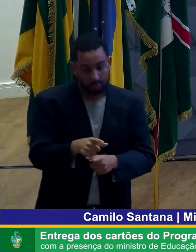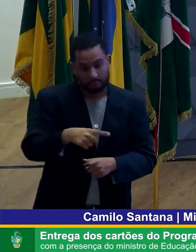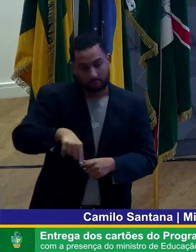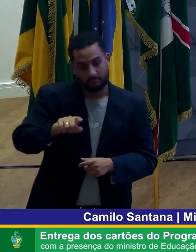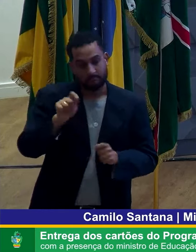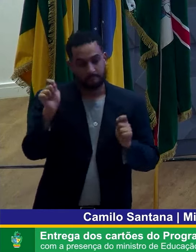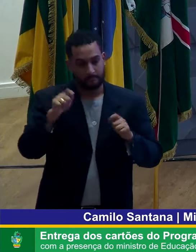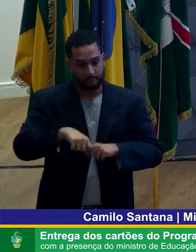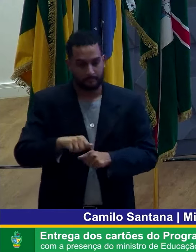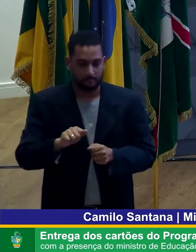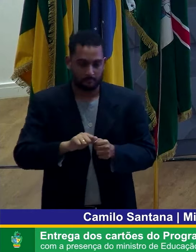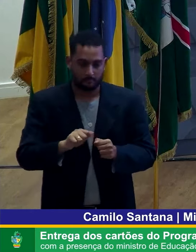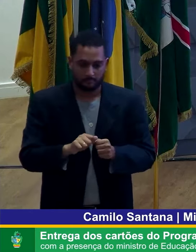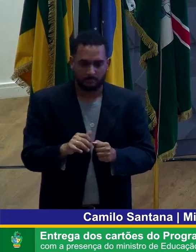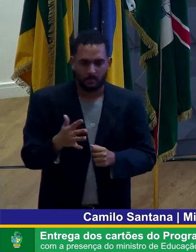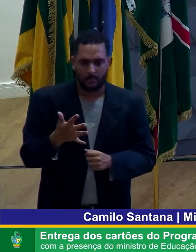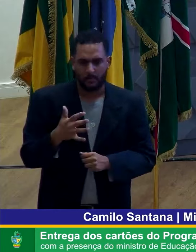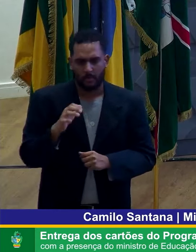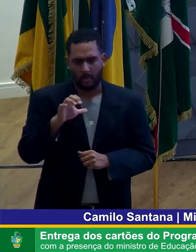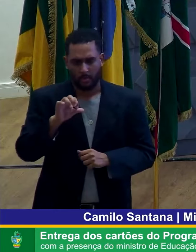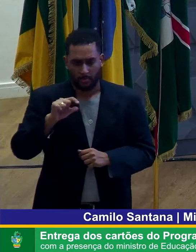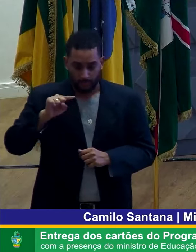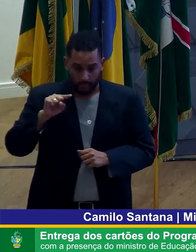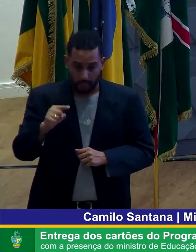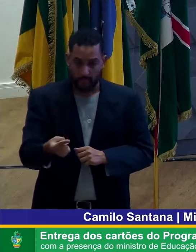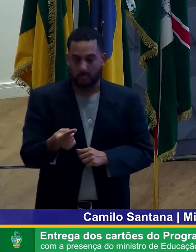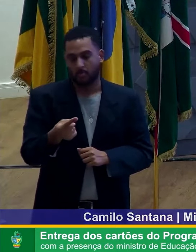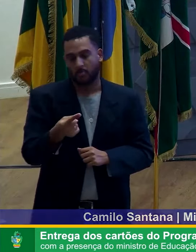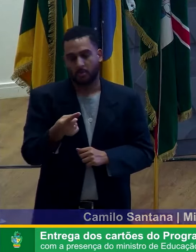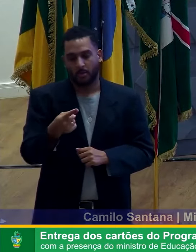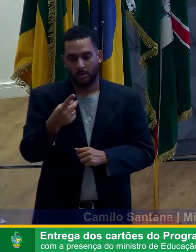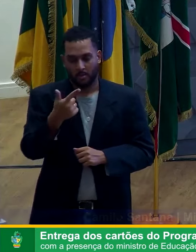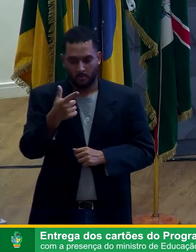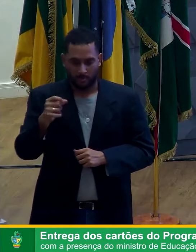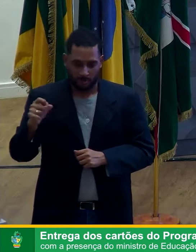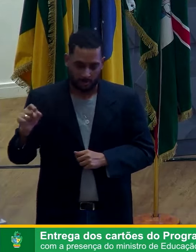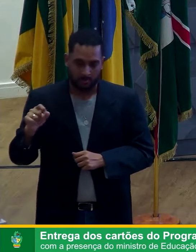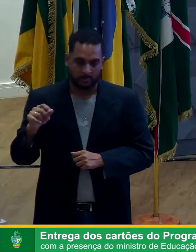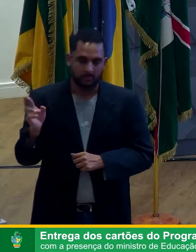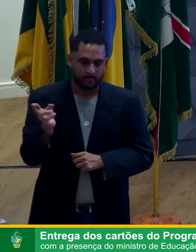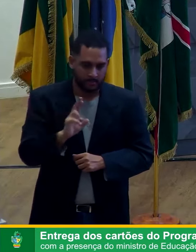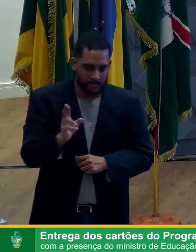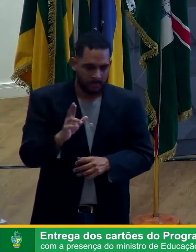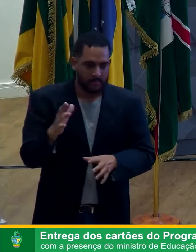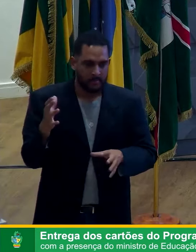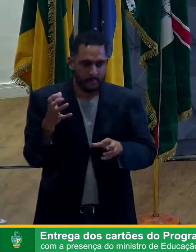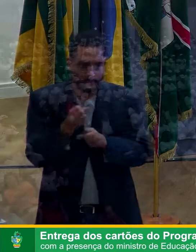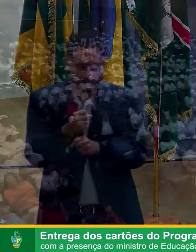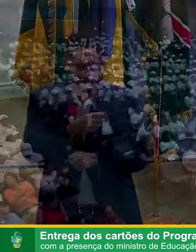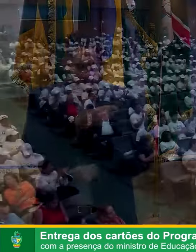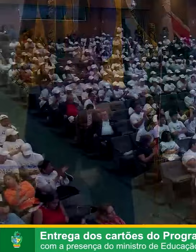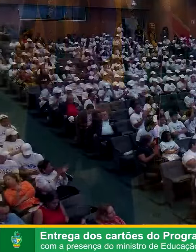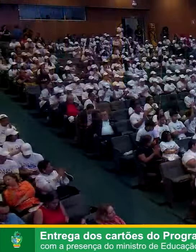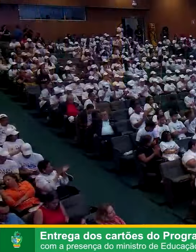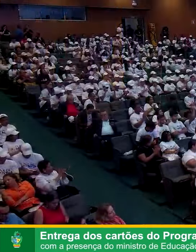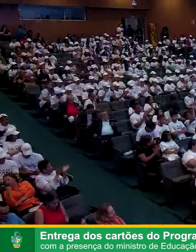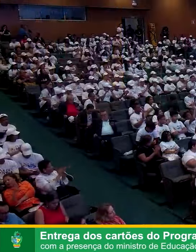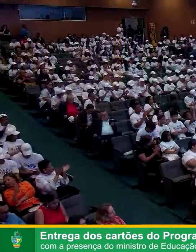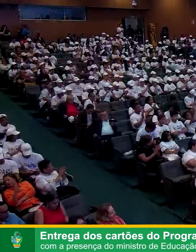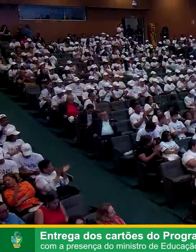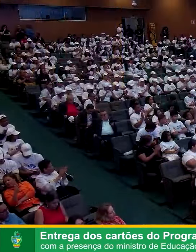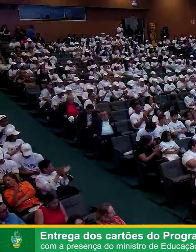receber até 9.200 reais durante os três anos do ensino médio com o programa Pé de Meia, a